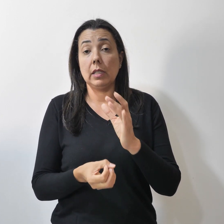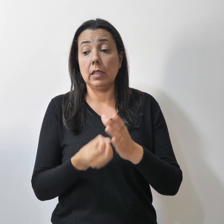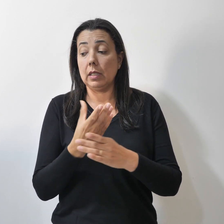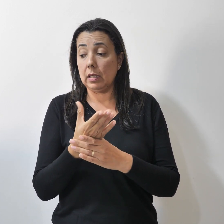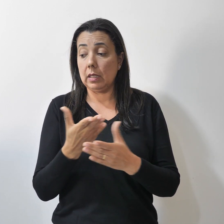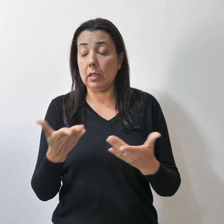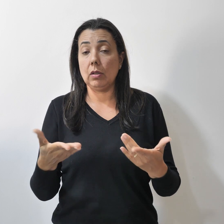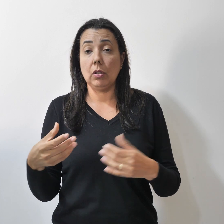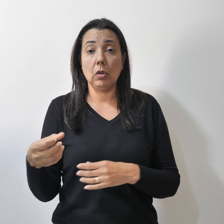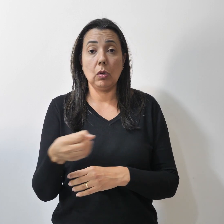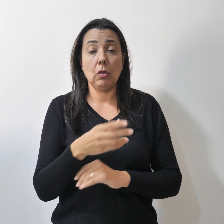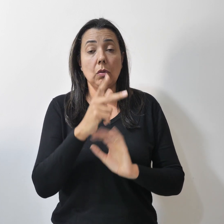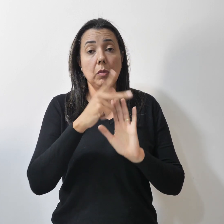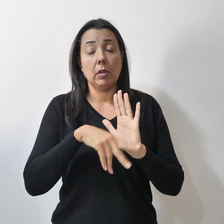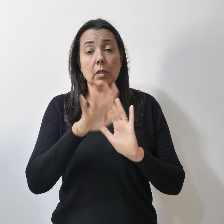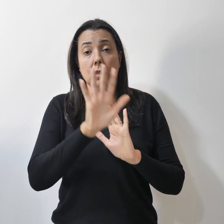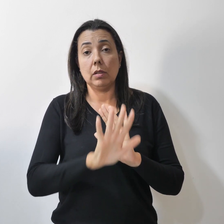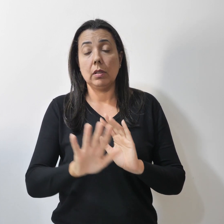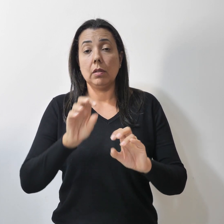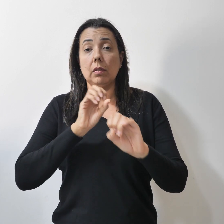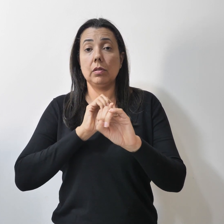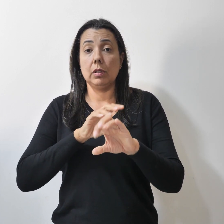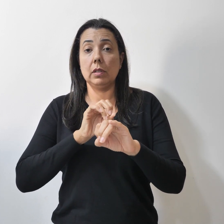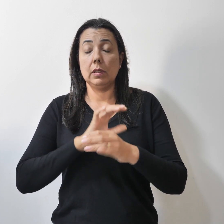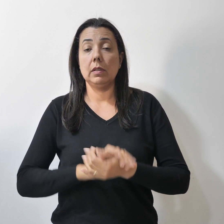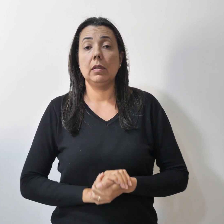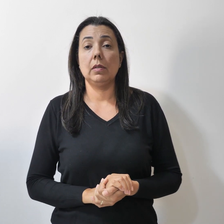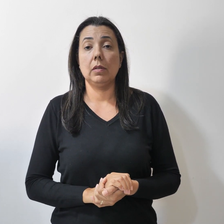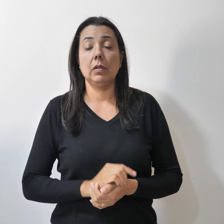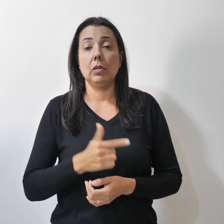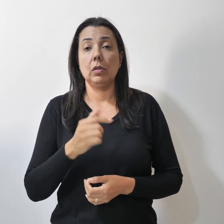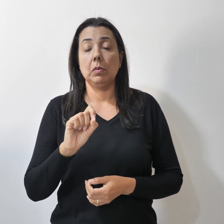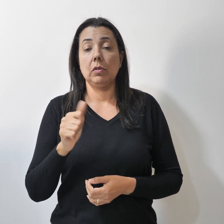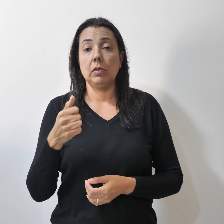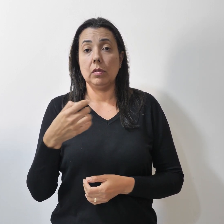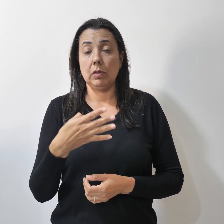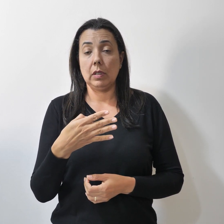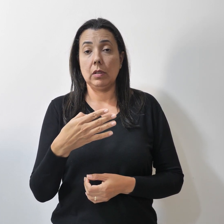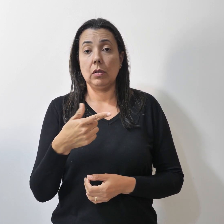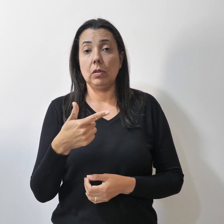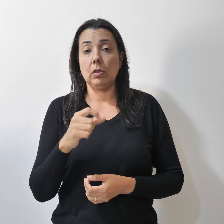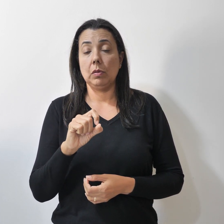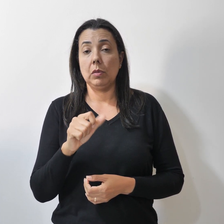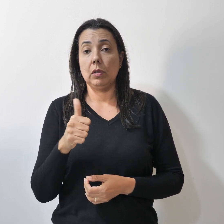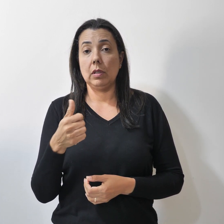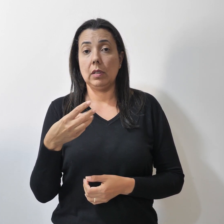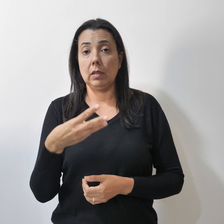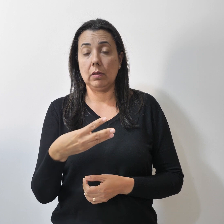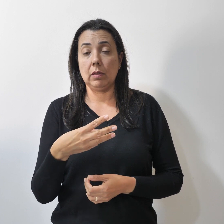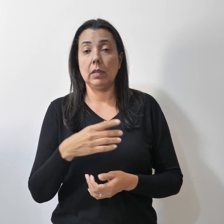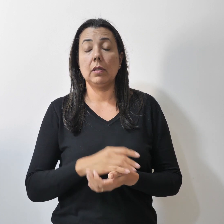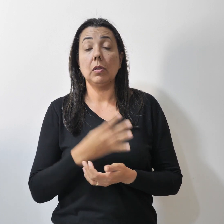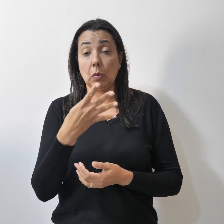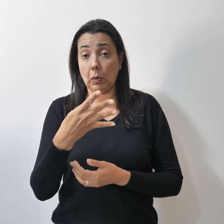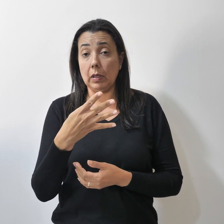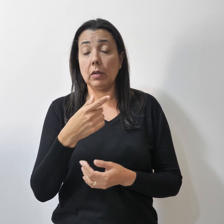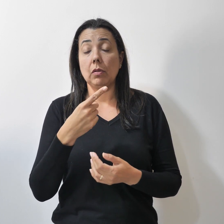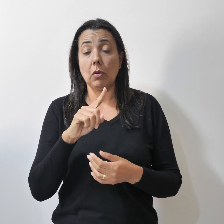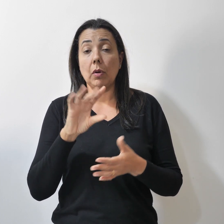o Novo Plano Nacional de Educação 2024-2034 foi assinado